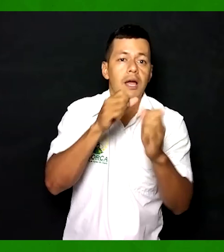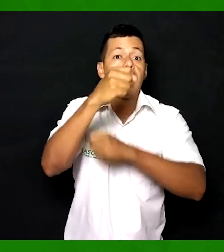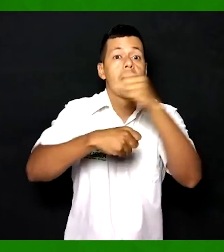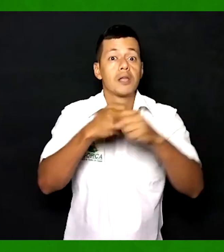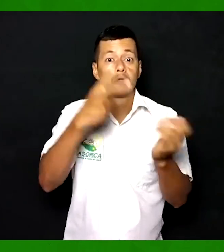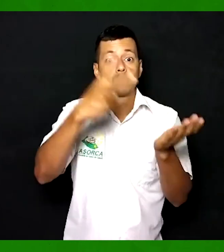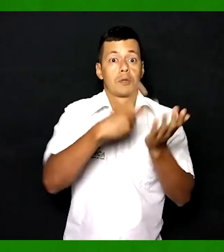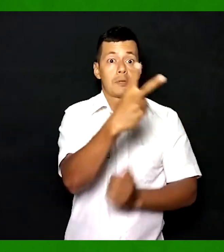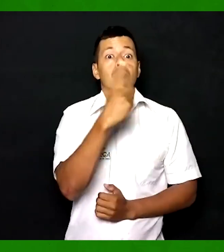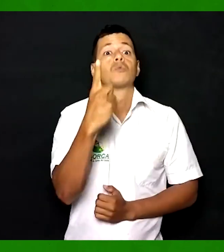año 2021,